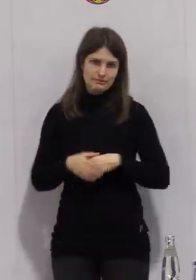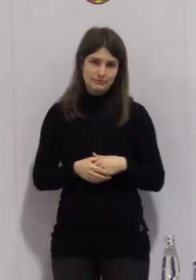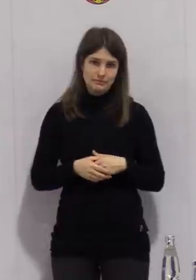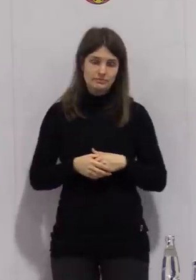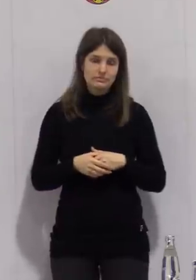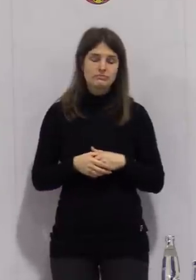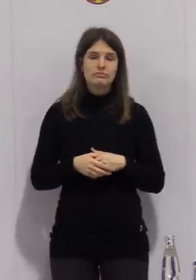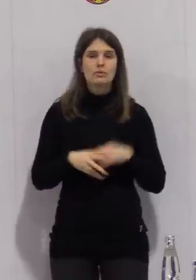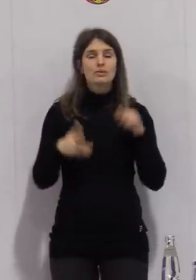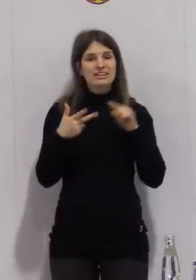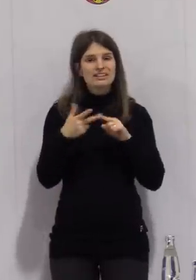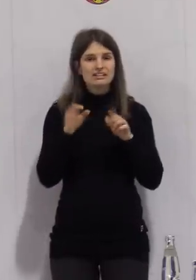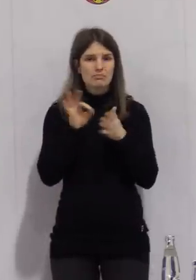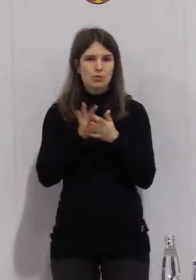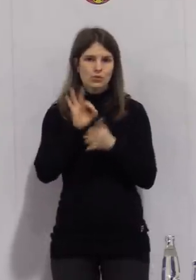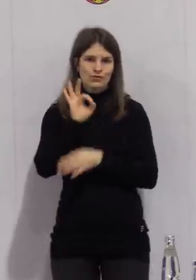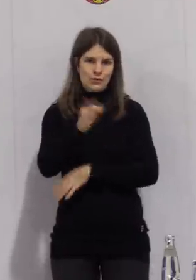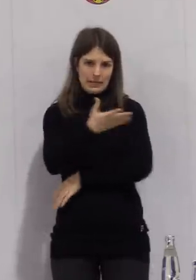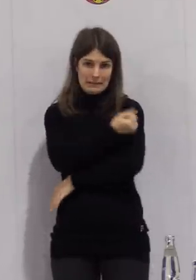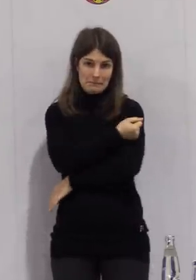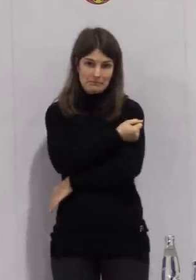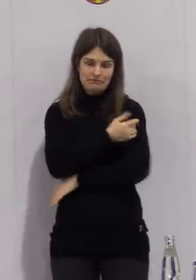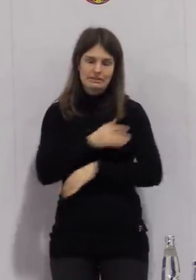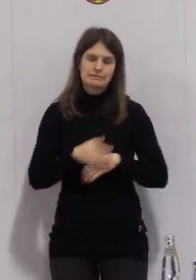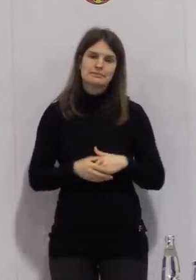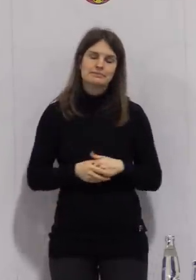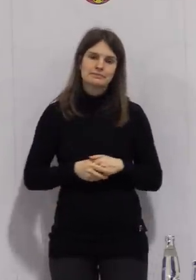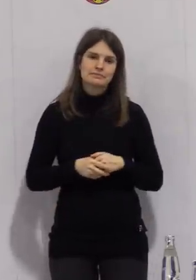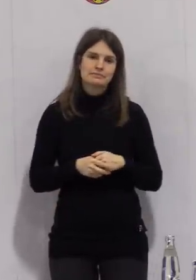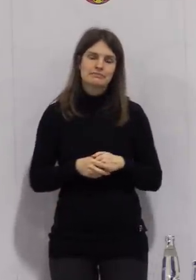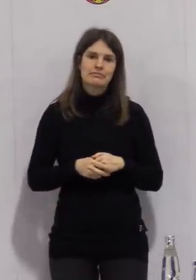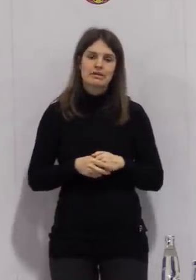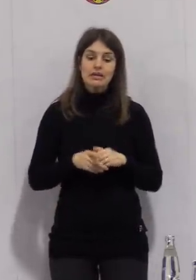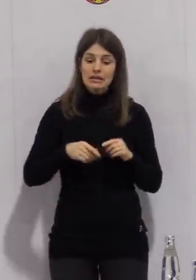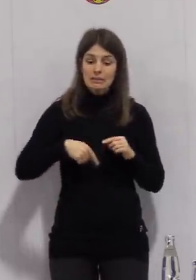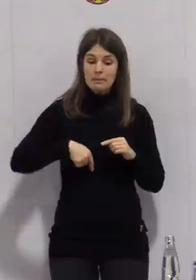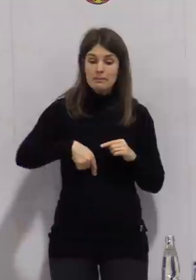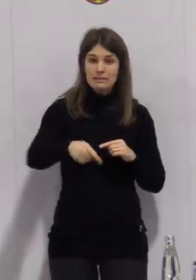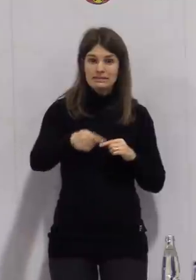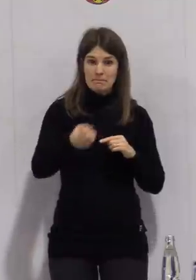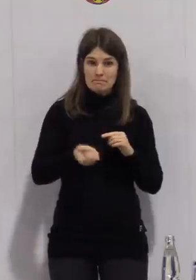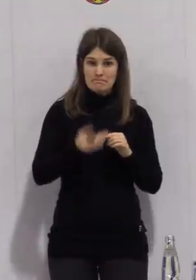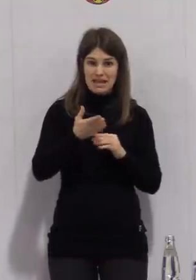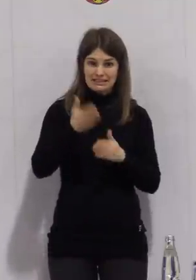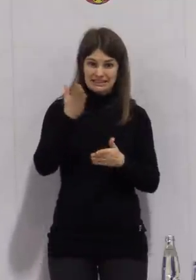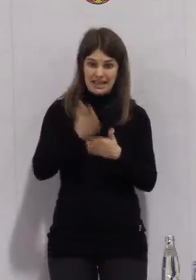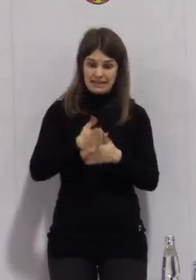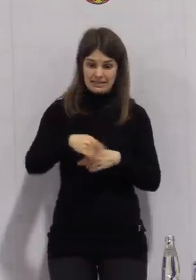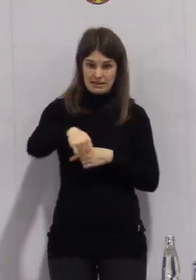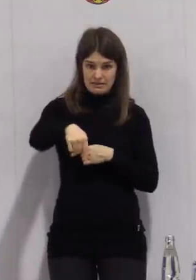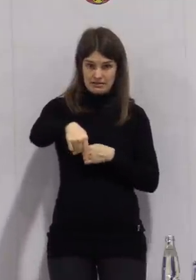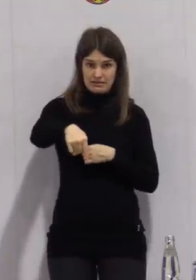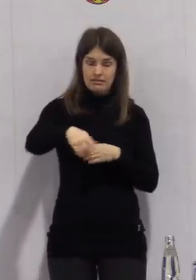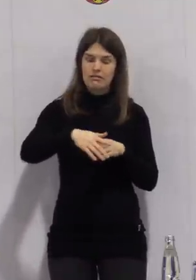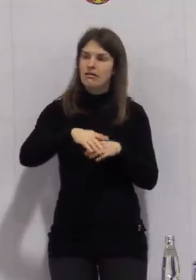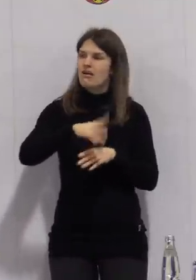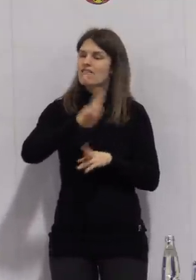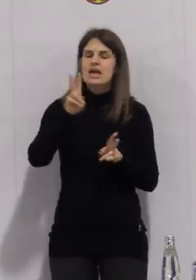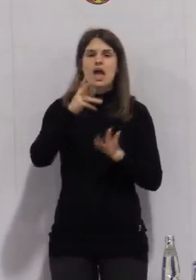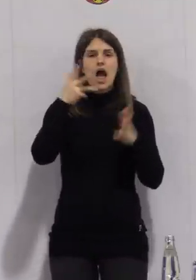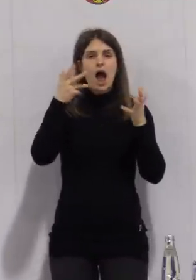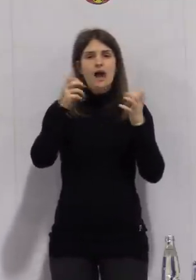Impfstrategie, Drittens, bis Ende März können alle über 80-jährigen Impfwilligen in unseren